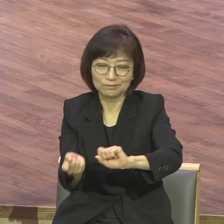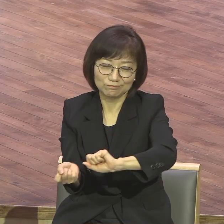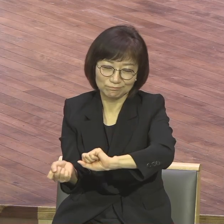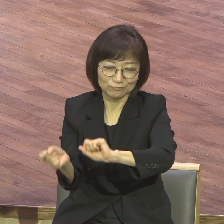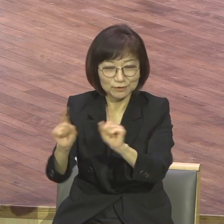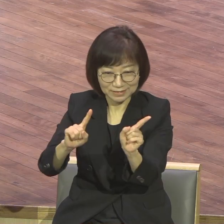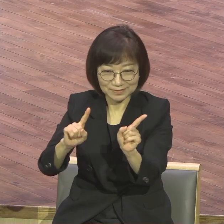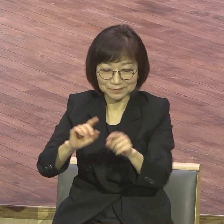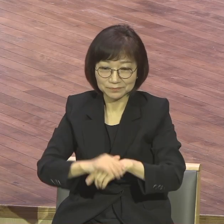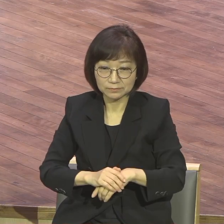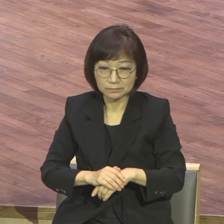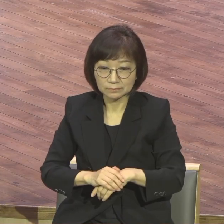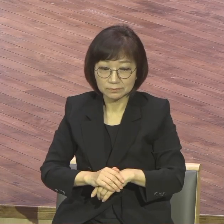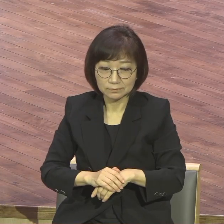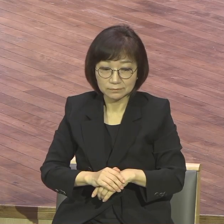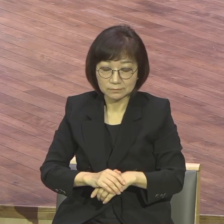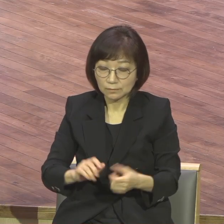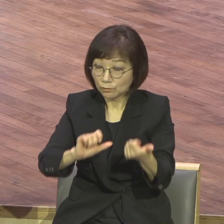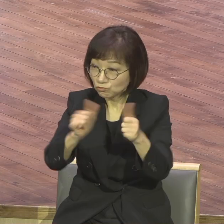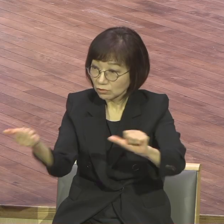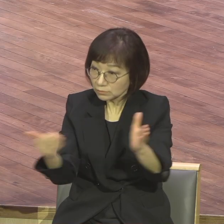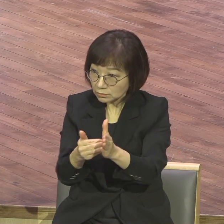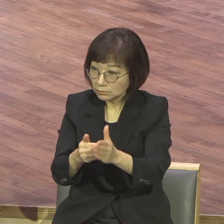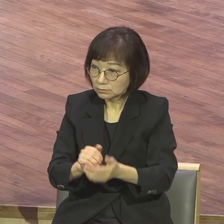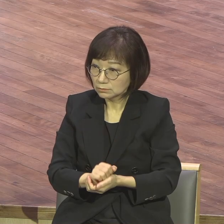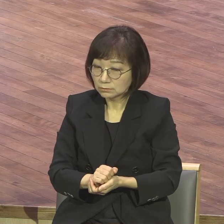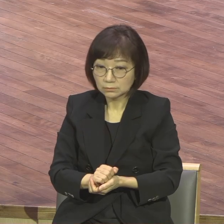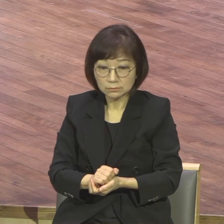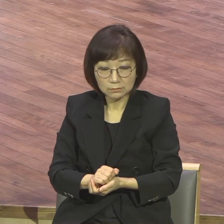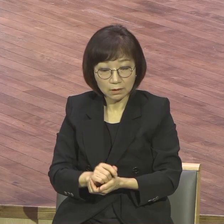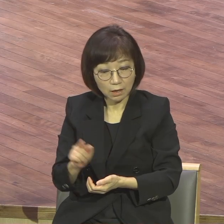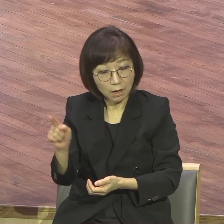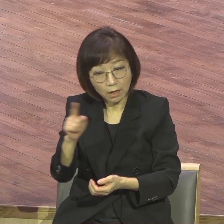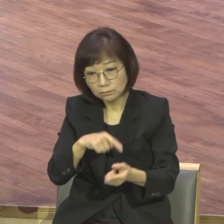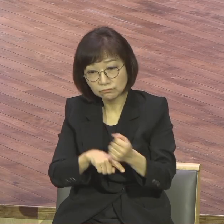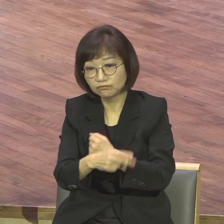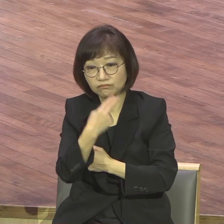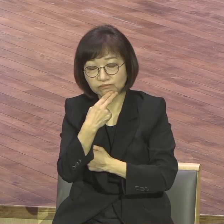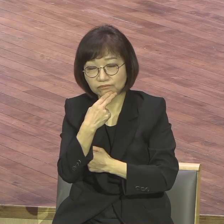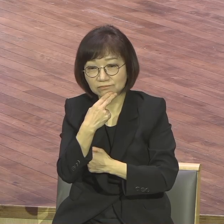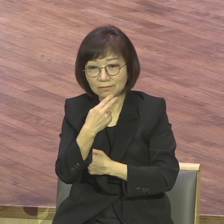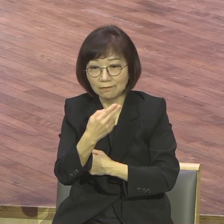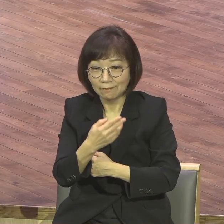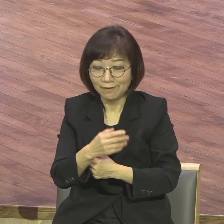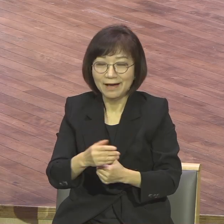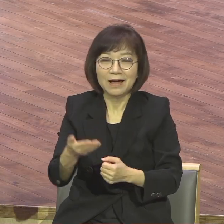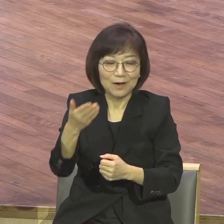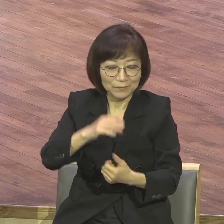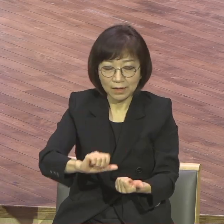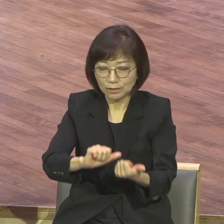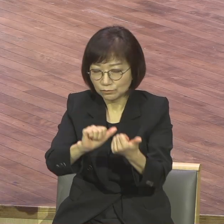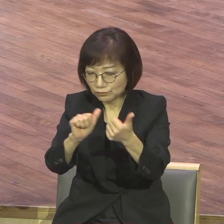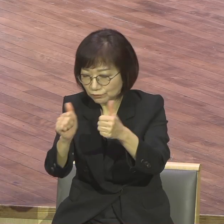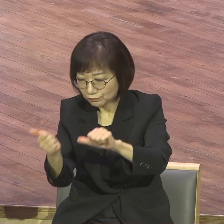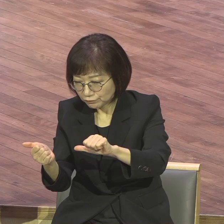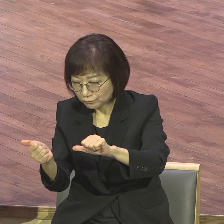끝나면 무슨 큰 의미가 없지요. 죽고 끝났다. 하면 부활하셨기 때문에 이게